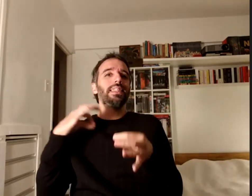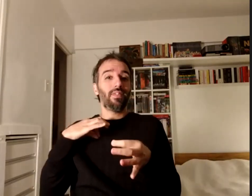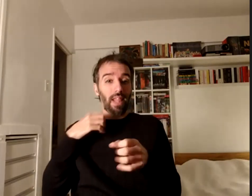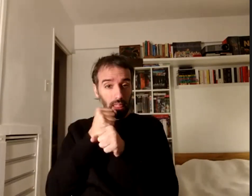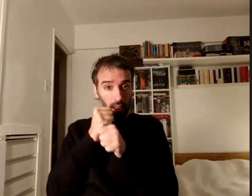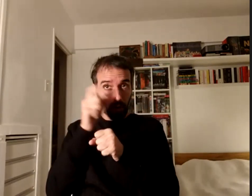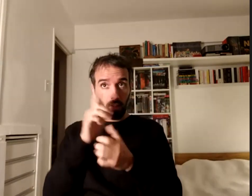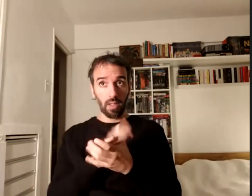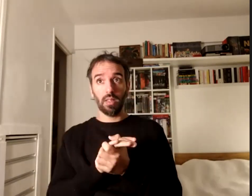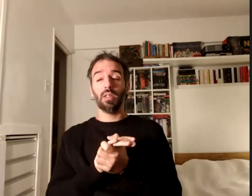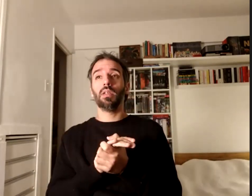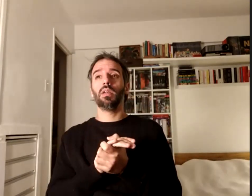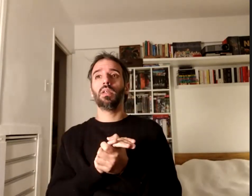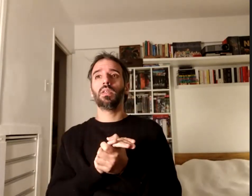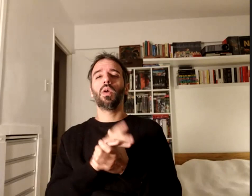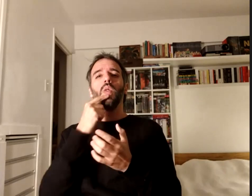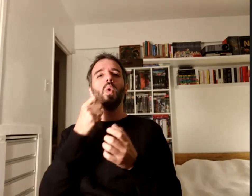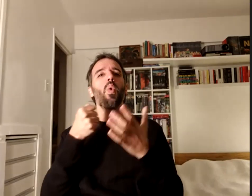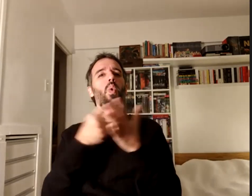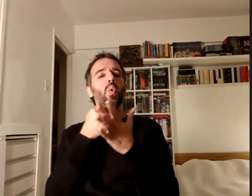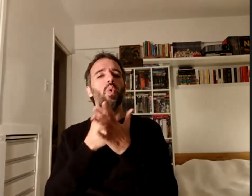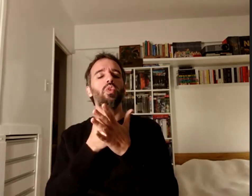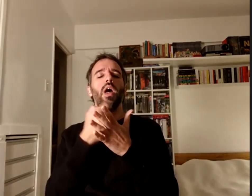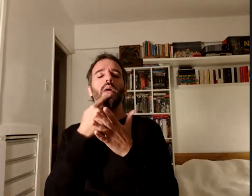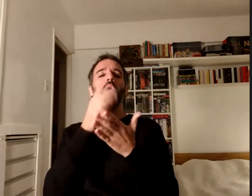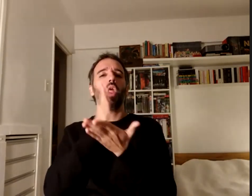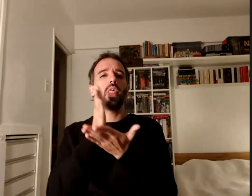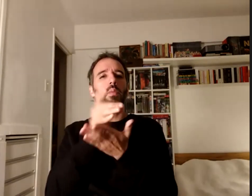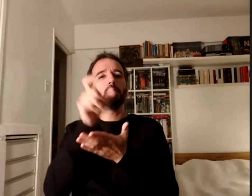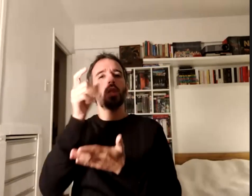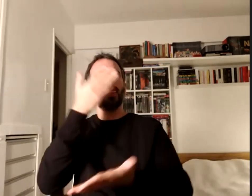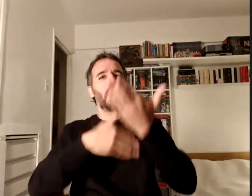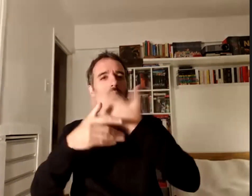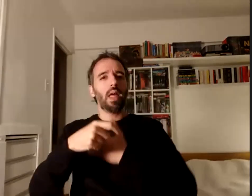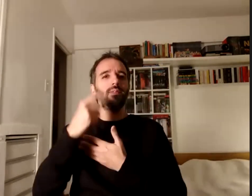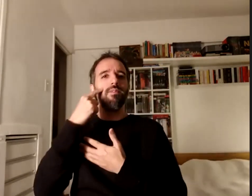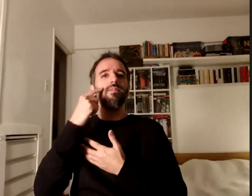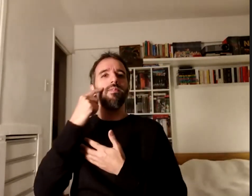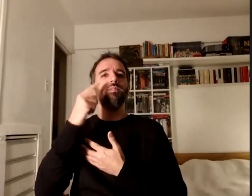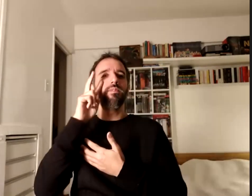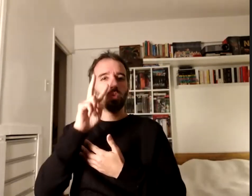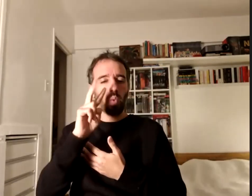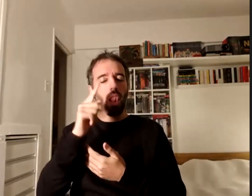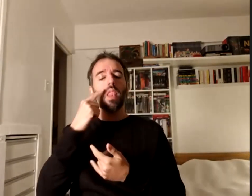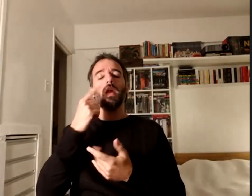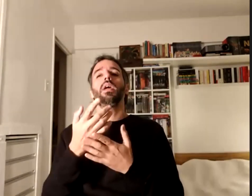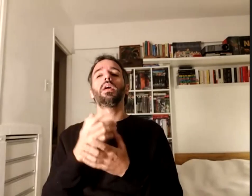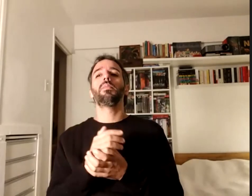que lucha por los derechos de las personas con discapacidad y la inclusión de las personas con discapacidad y la inclusión antes